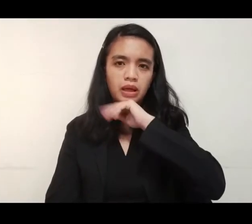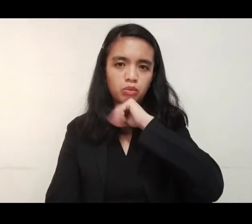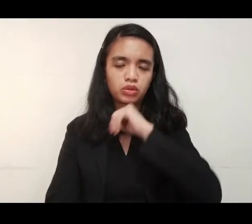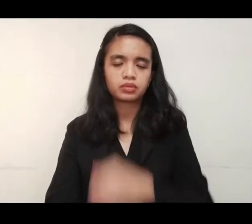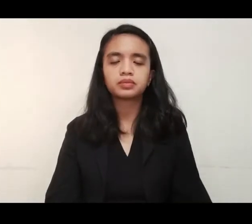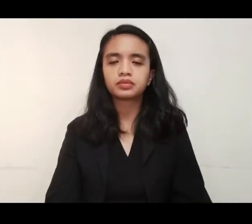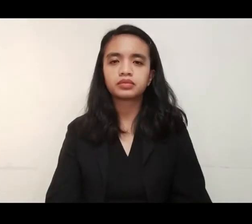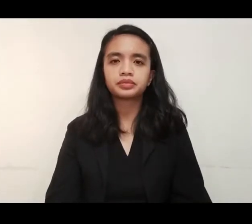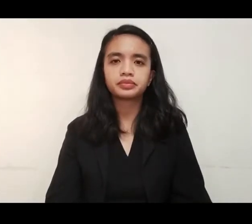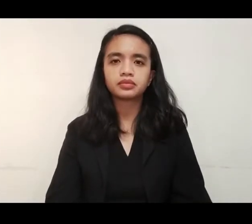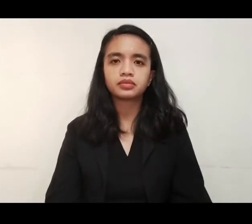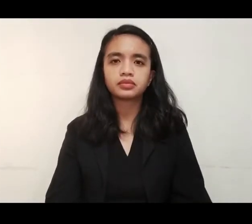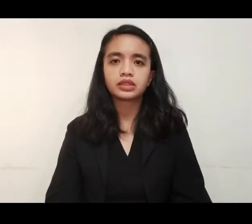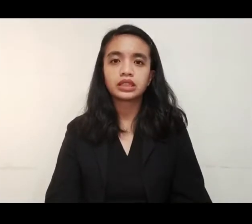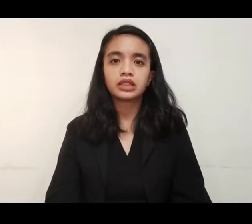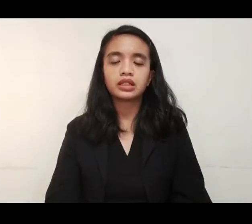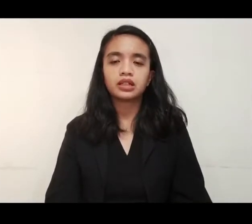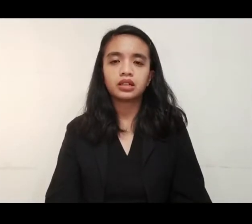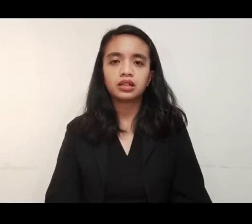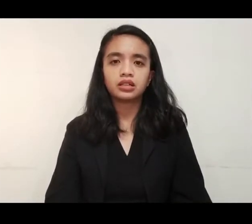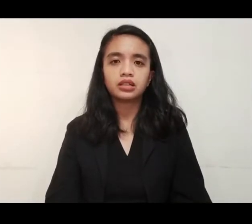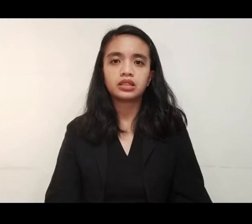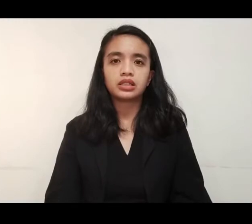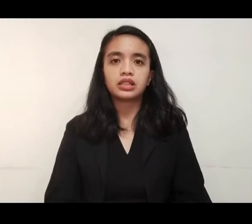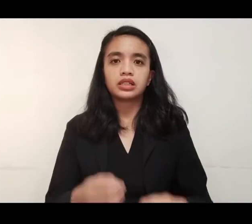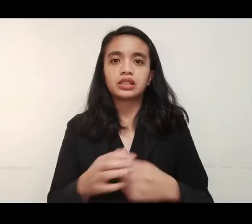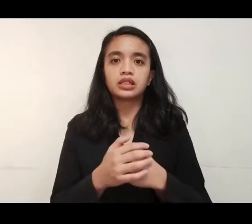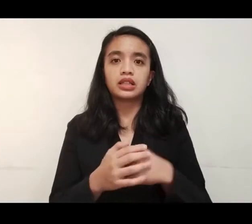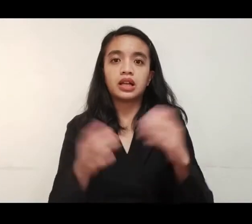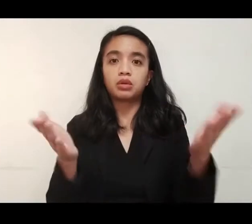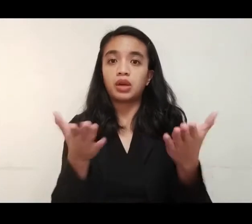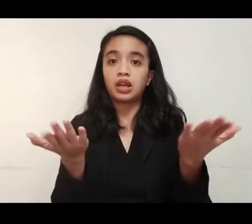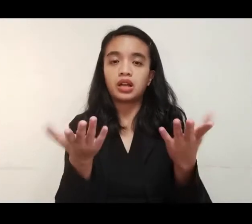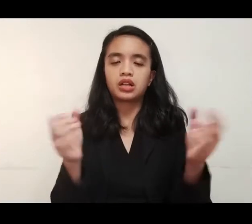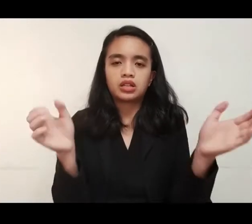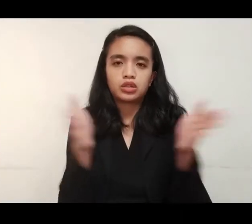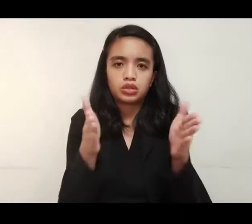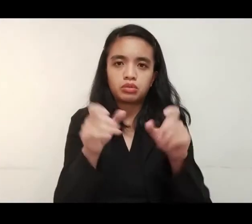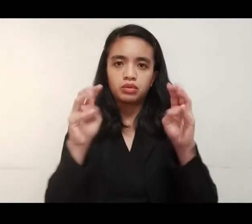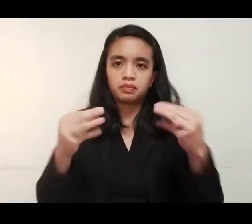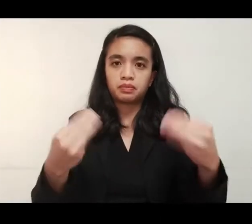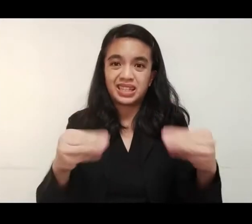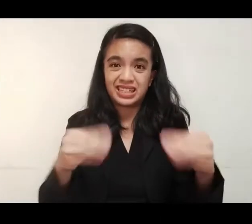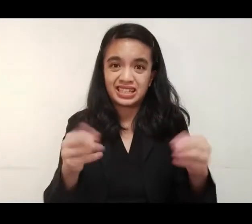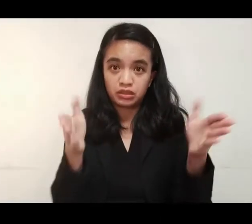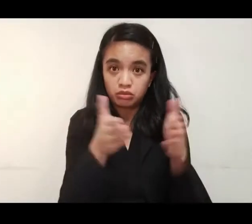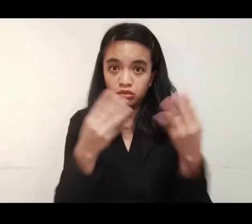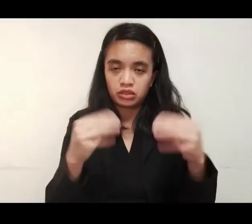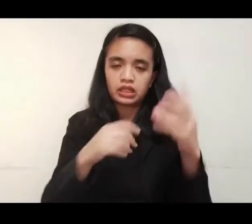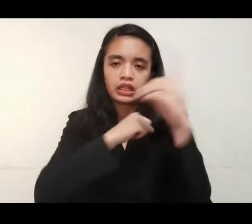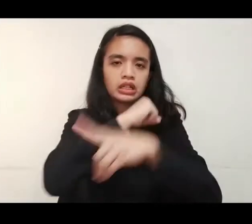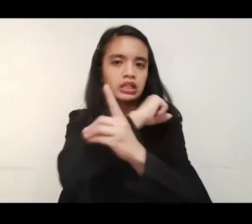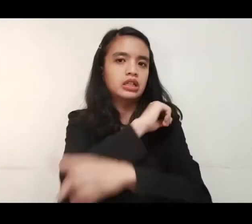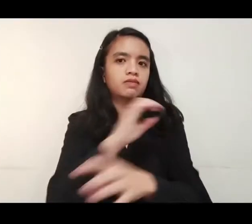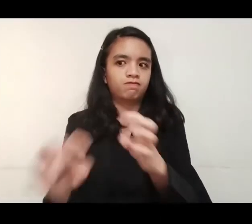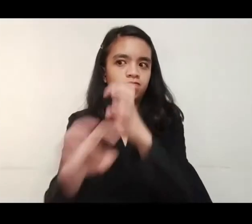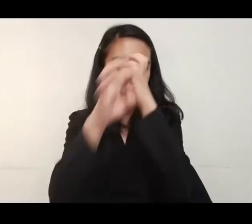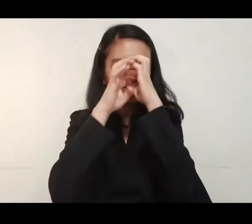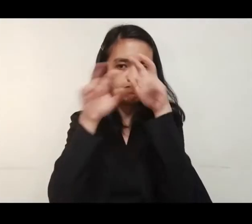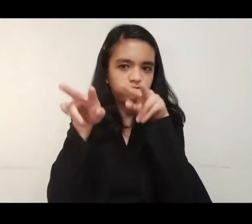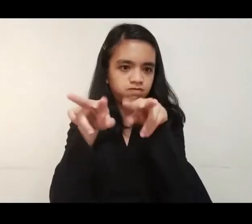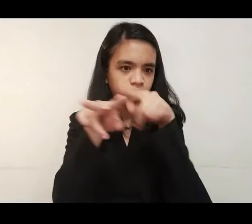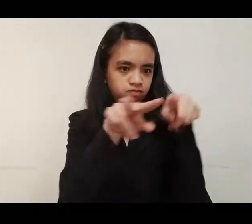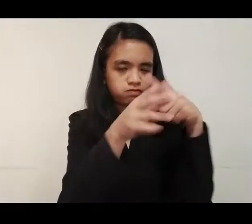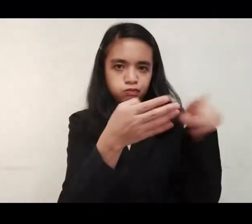nakaka-anong baboy. Dahil sa ECQ, kaliwat kanan ng mga talipapa sa iba't ibang barangay sa Dagupan City.